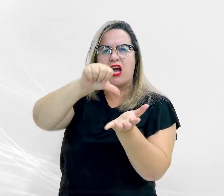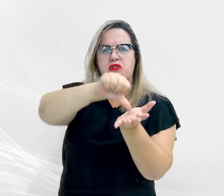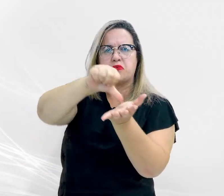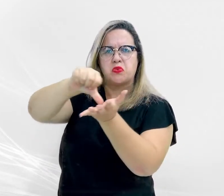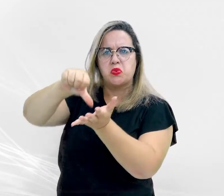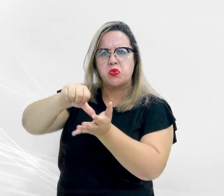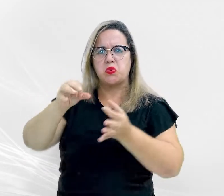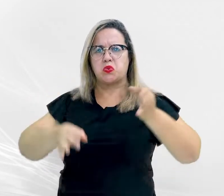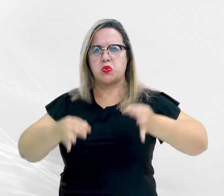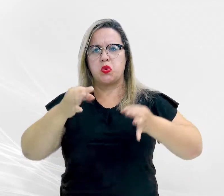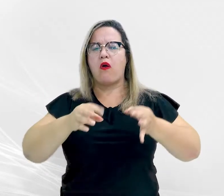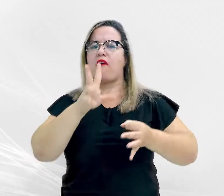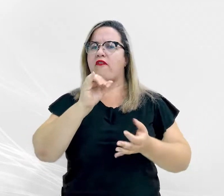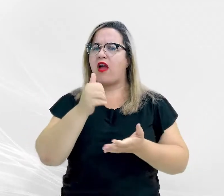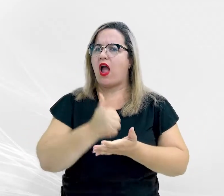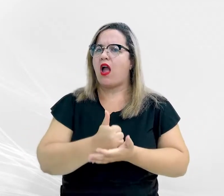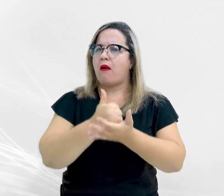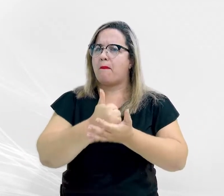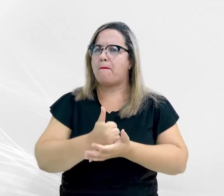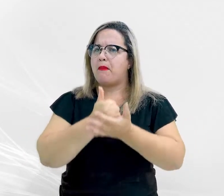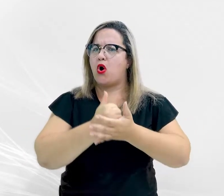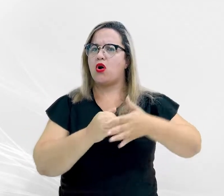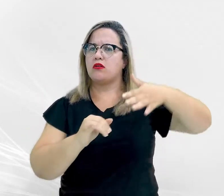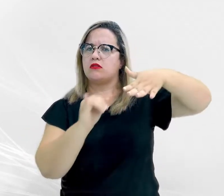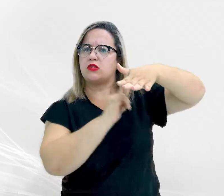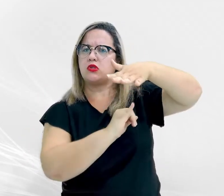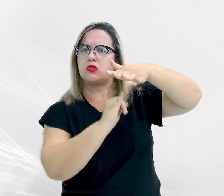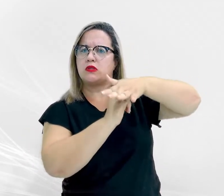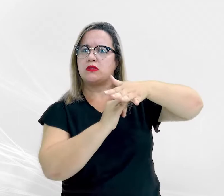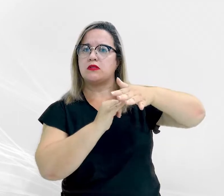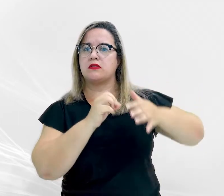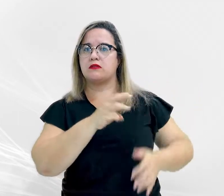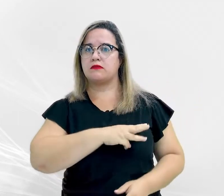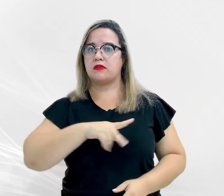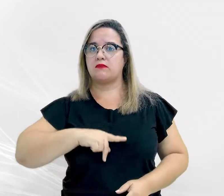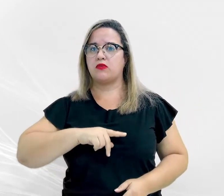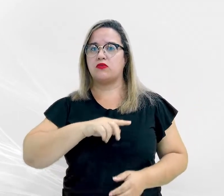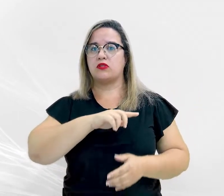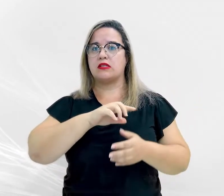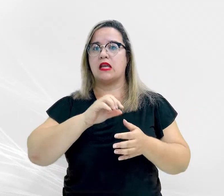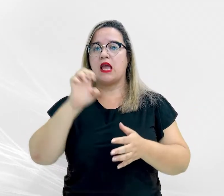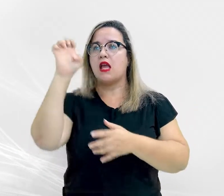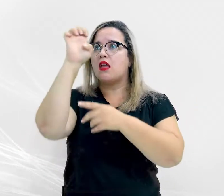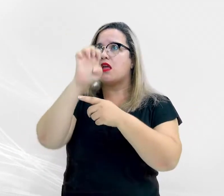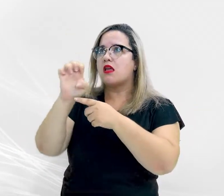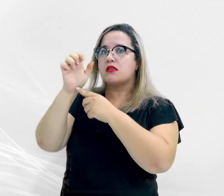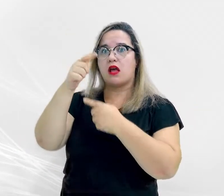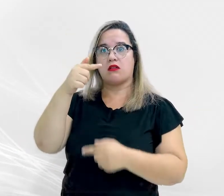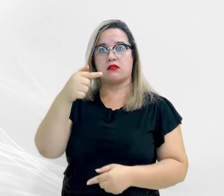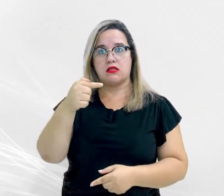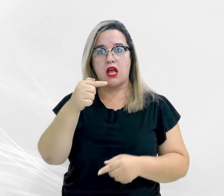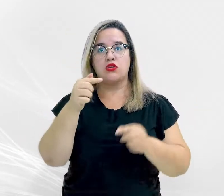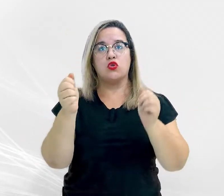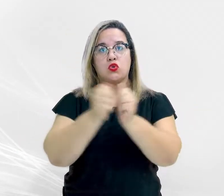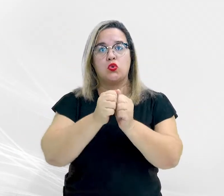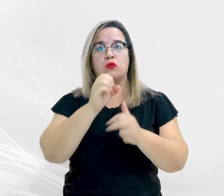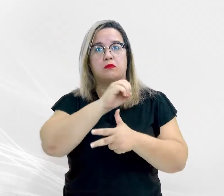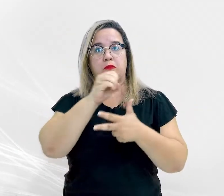suporte na relação institucional dos Ministérios Públicos dos sete estados com o Congresso Nacional e o Poder Executivo, como, por exemplo,